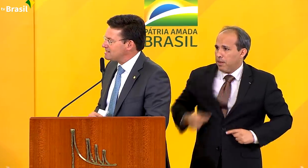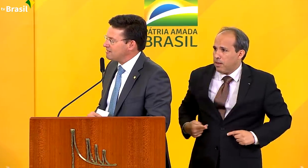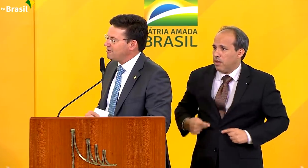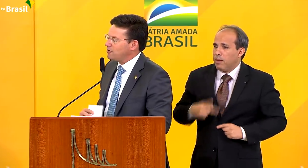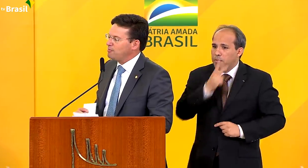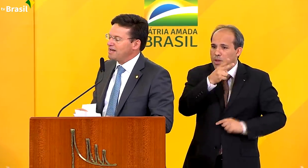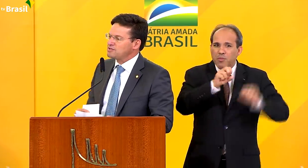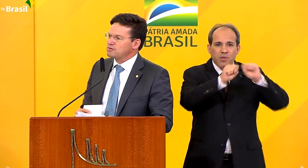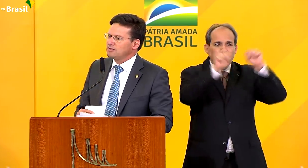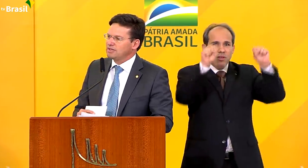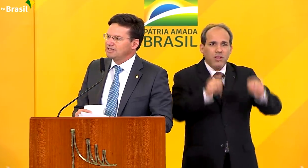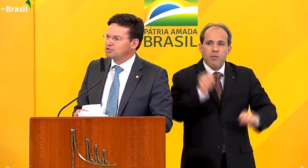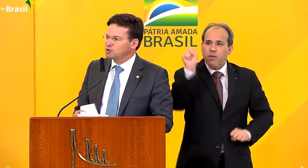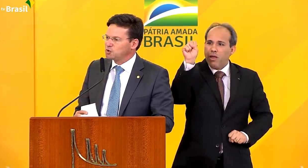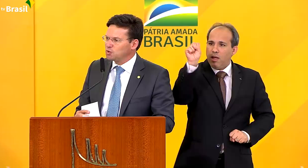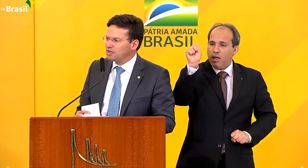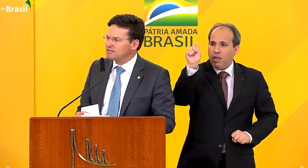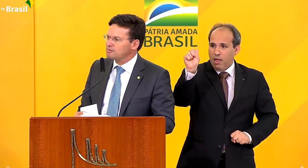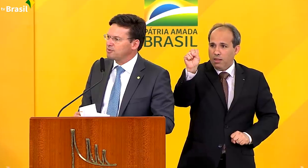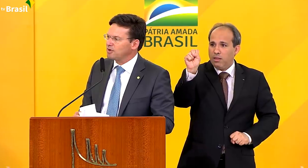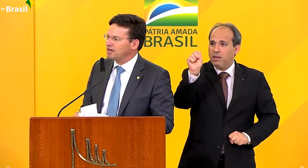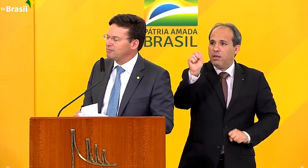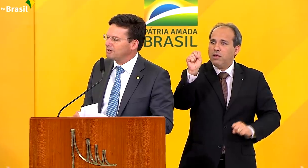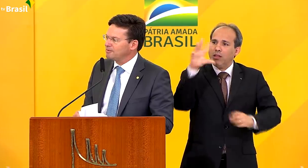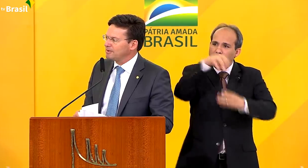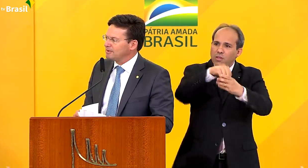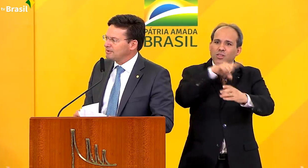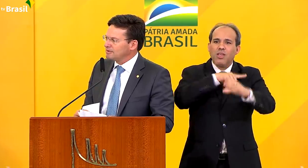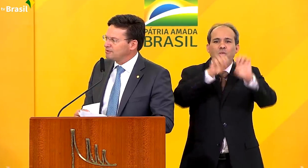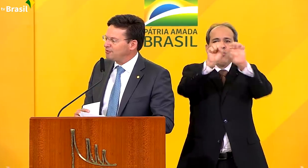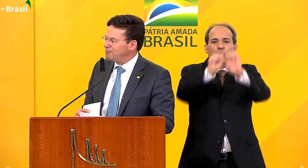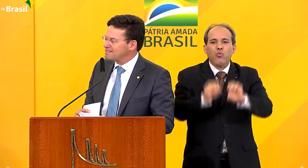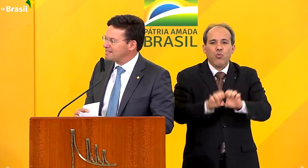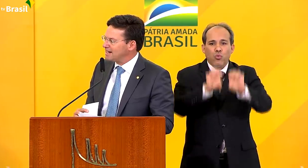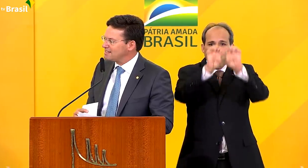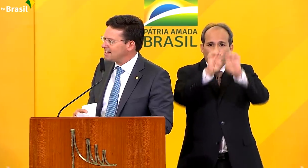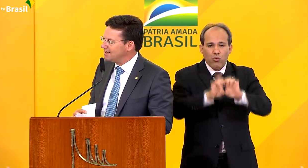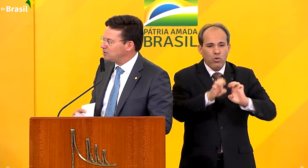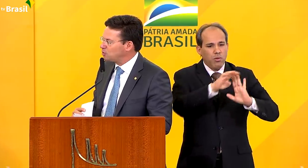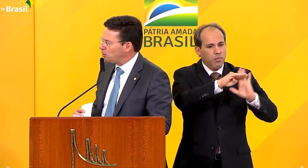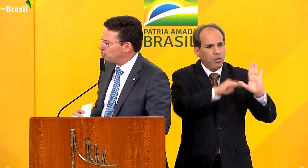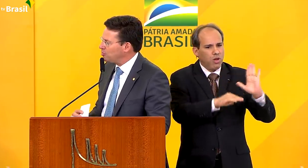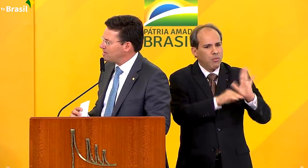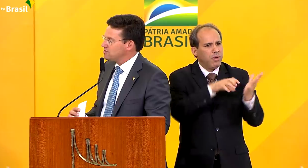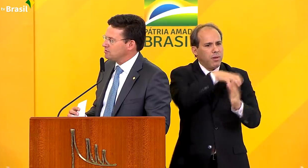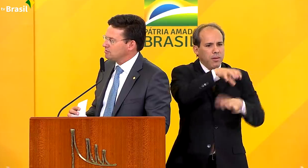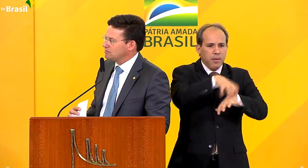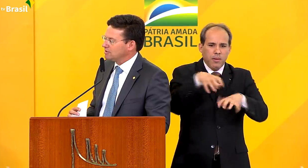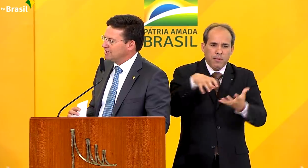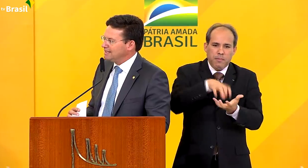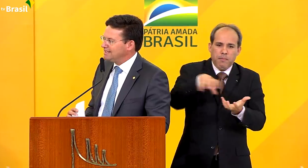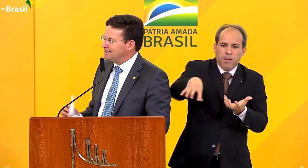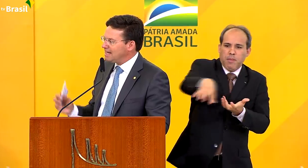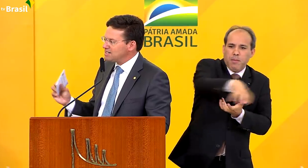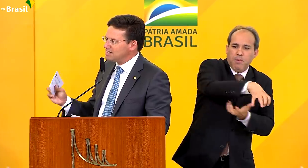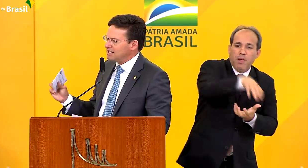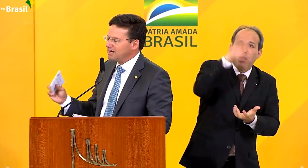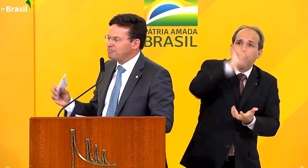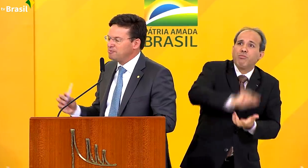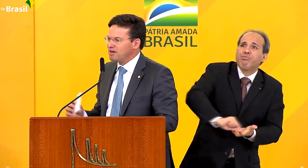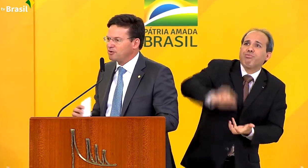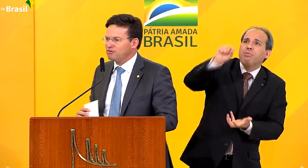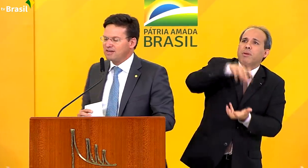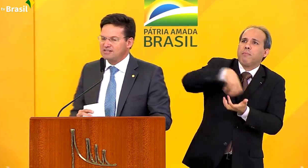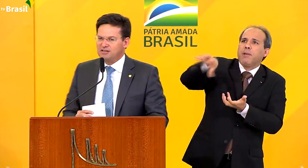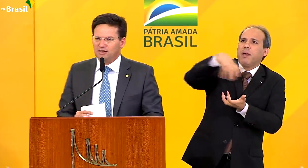Sistema S, a Fé Comércio, ele estrutura esse programa de forma descentralizada em todo o Brasil. E desde